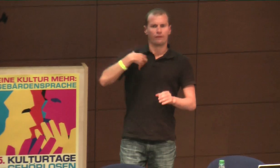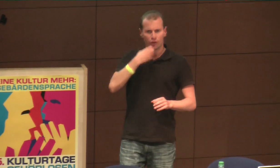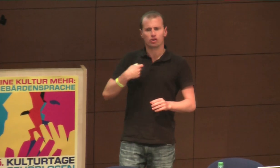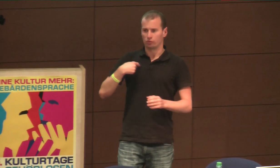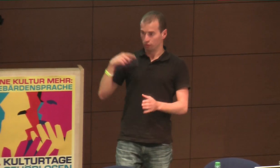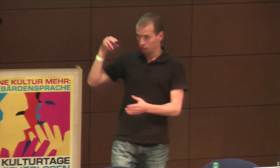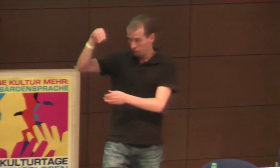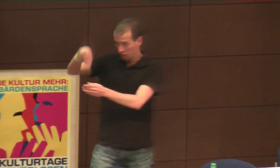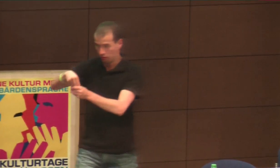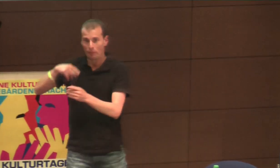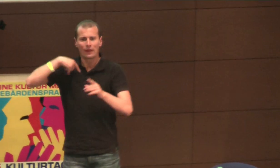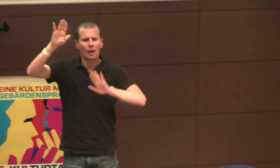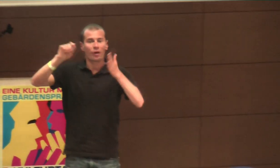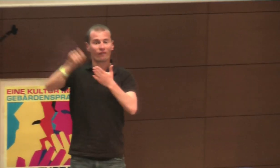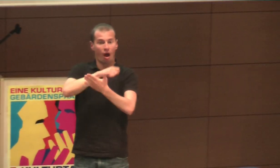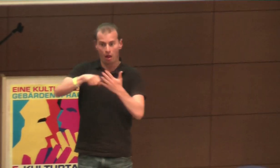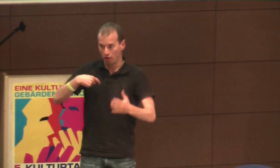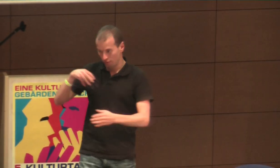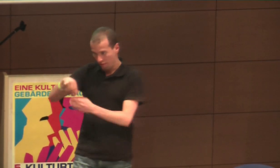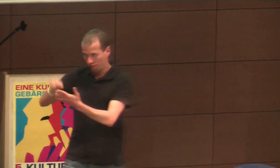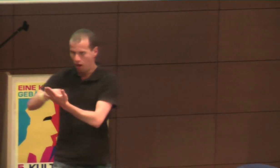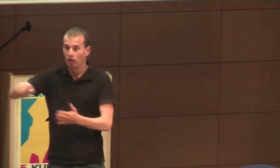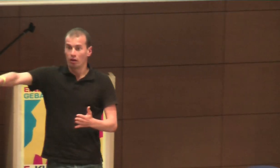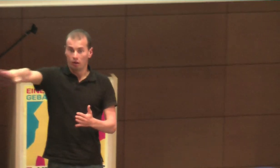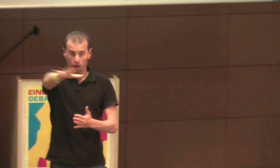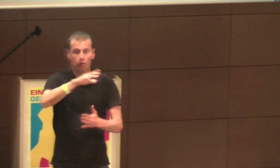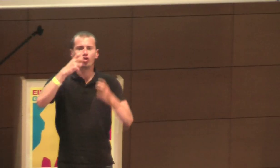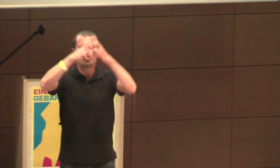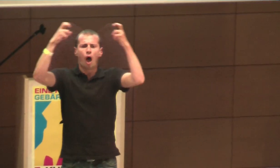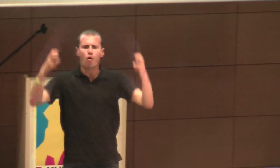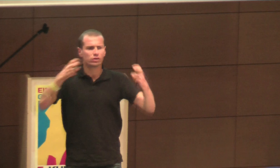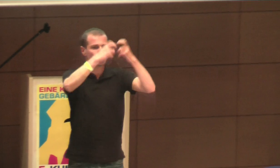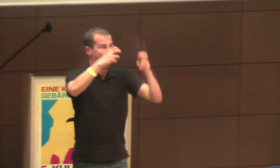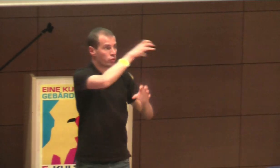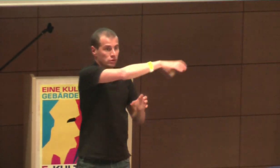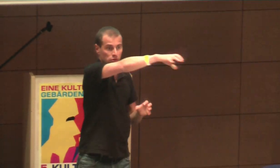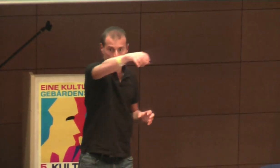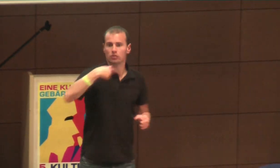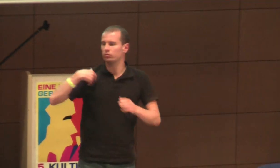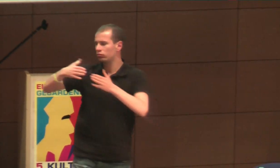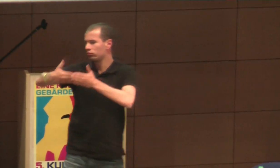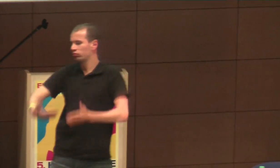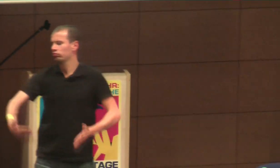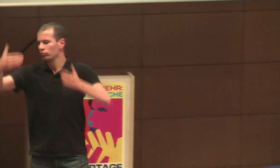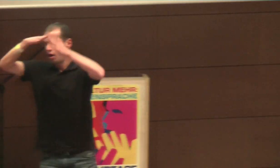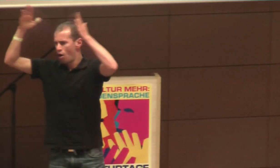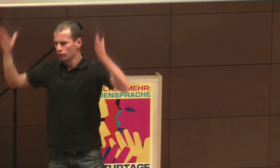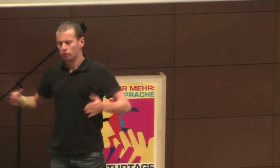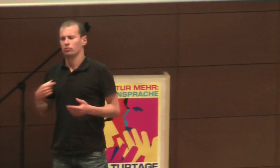drüber, während ich mache Dolmetscher. Ich wollte auch diesen Fernseher, es ist eine Dolmetscher Einstellung im Krieg. in der Bundesverdammlung natürlich auch, ich in Dolmetscher